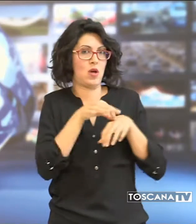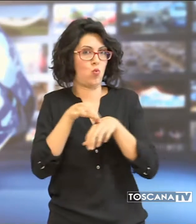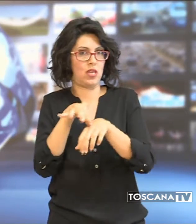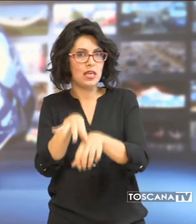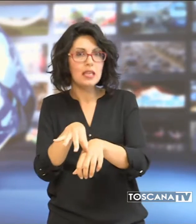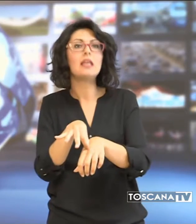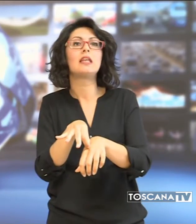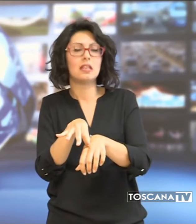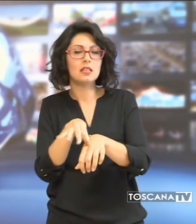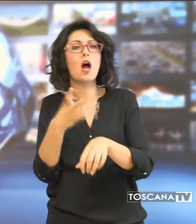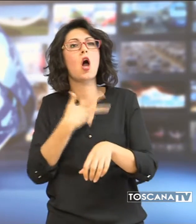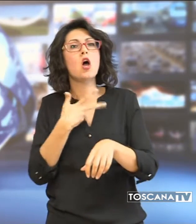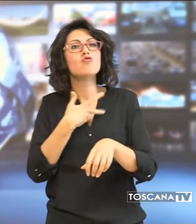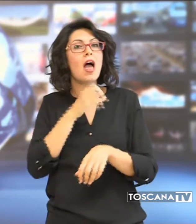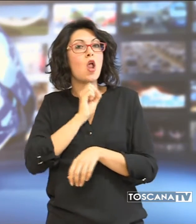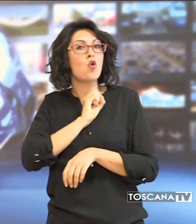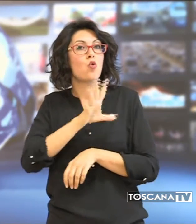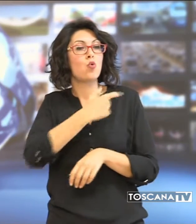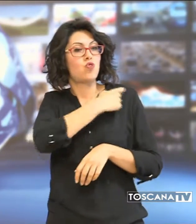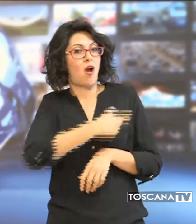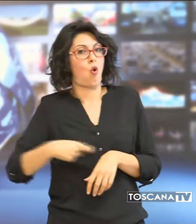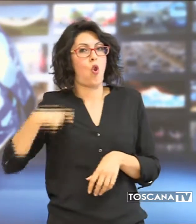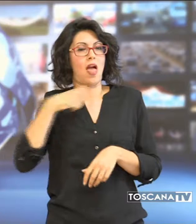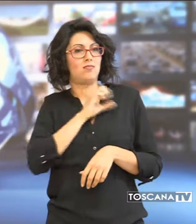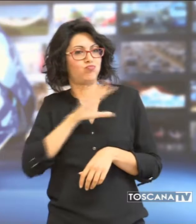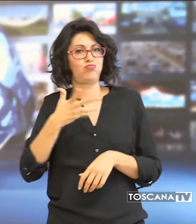saranno dotati di speciali luci a collana.